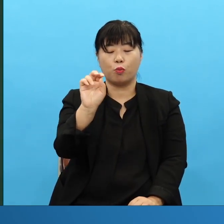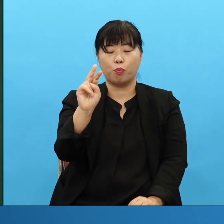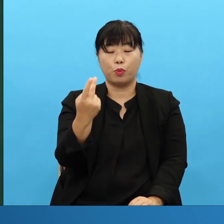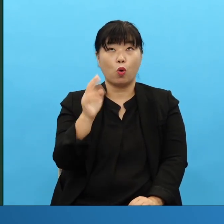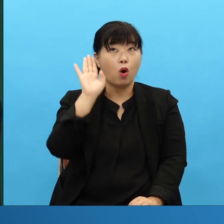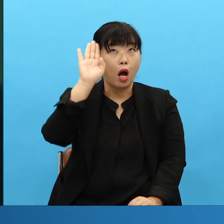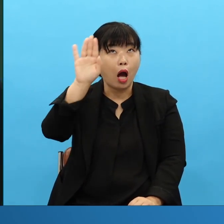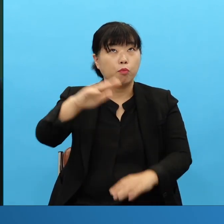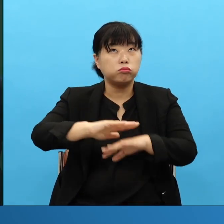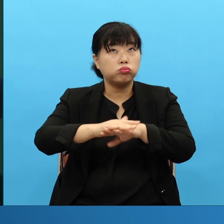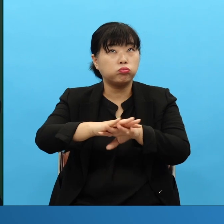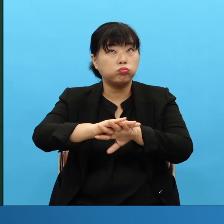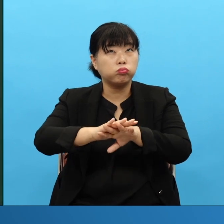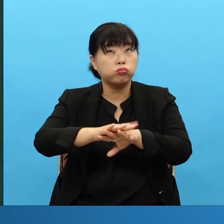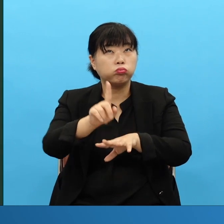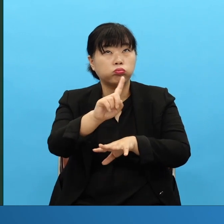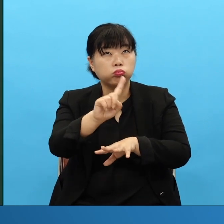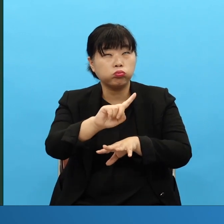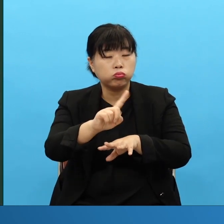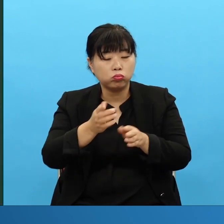여러분이 가야 되는 목표입니다